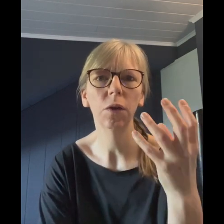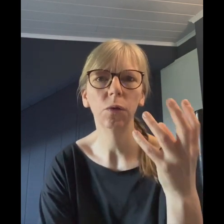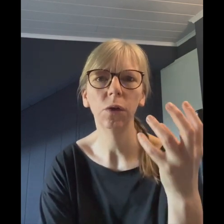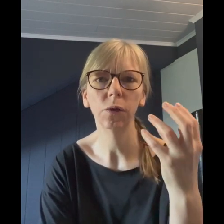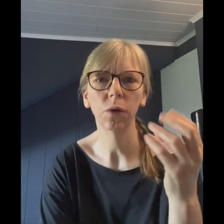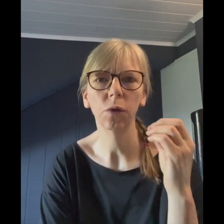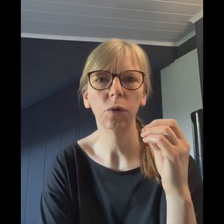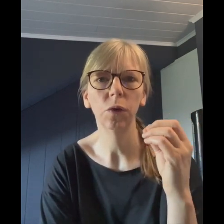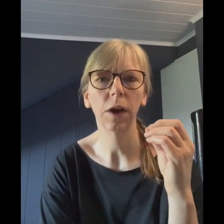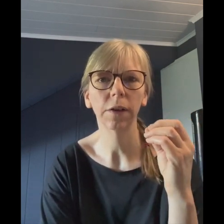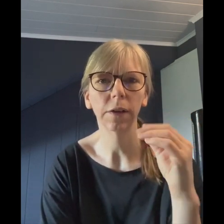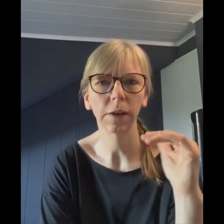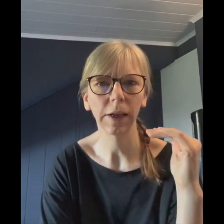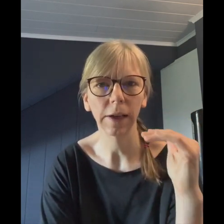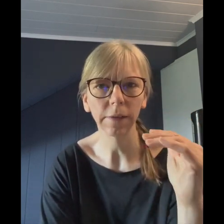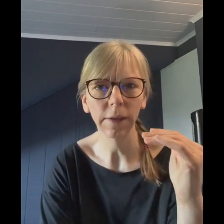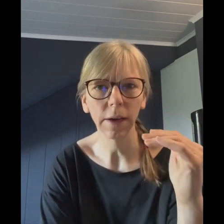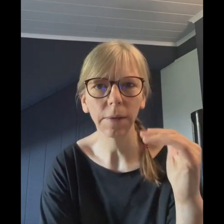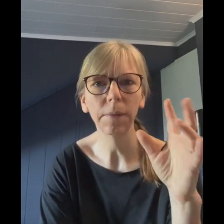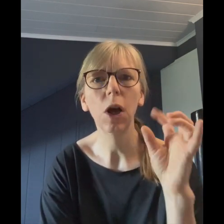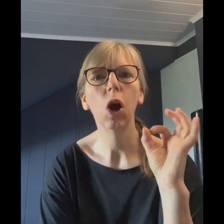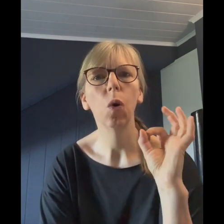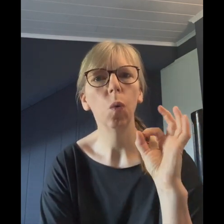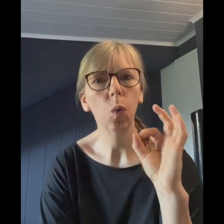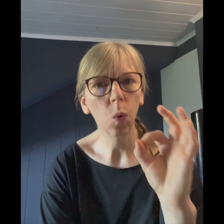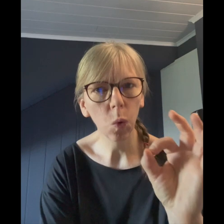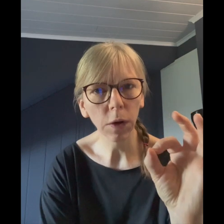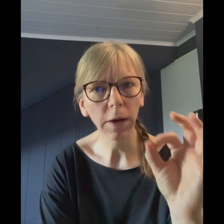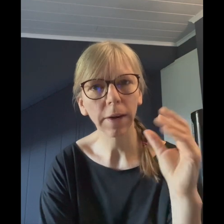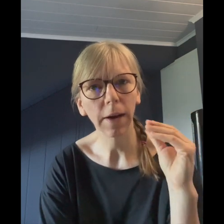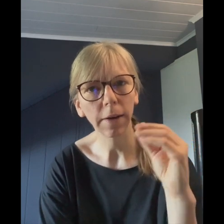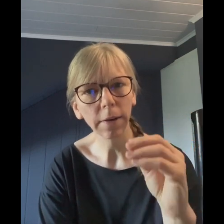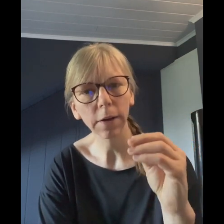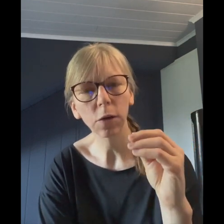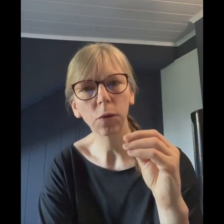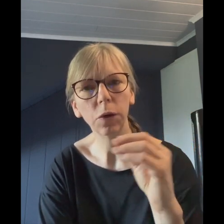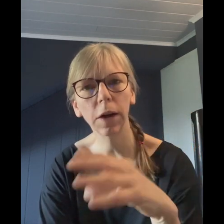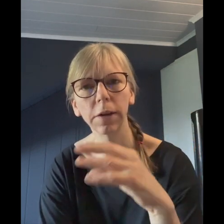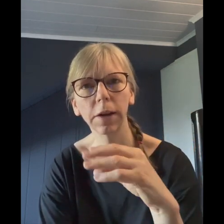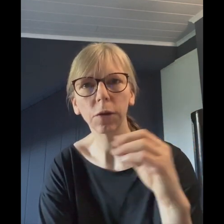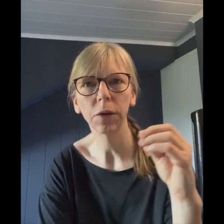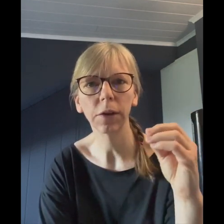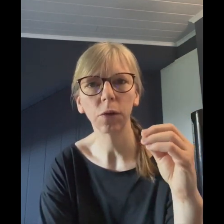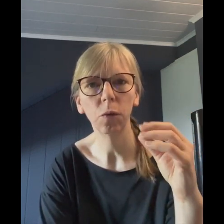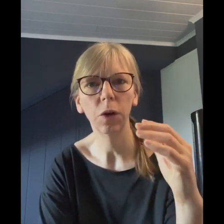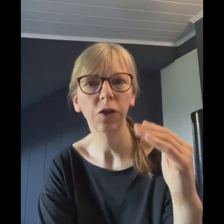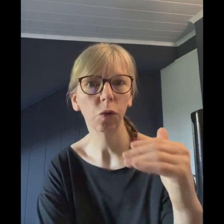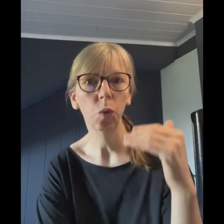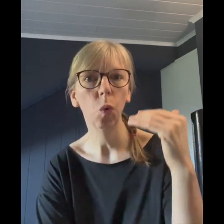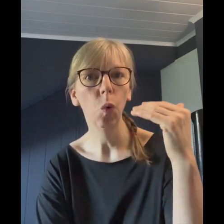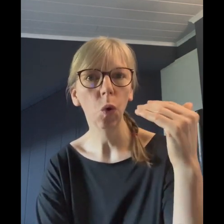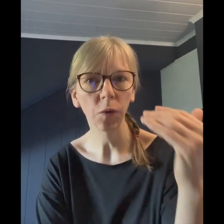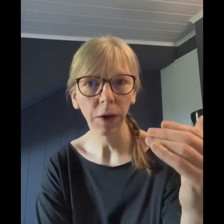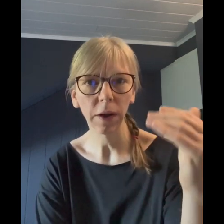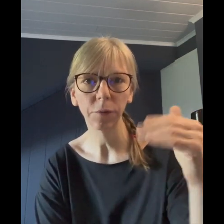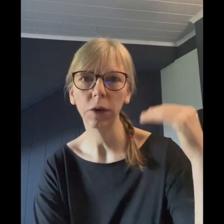ungesunde Kohlenhydrate gegessen haben oder der Anteil Kohlenhydrate, Kartoffelreis und Nudeln zu hoch war für die